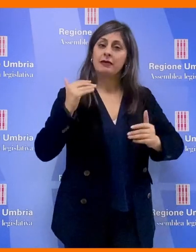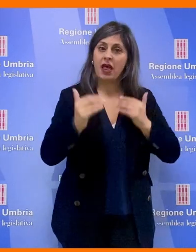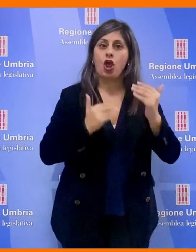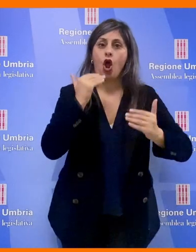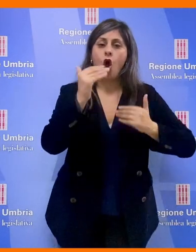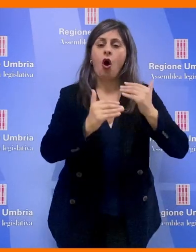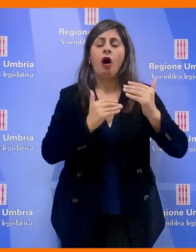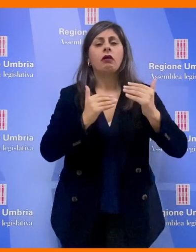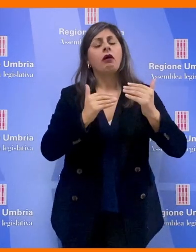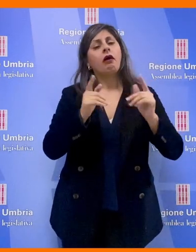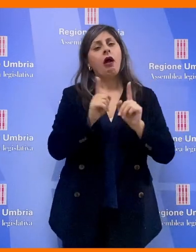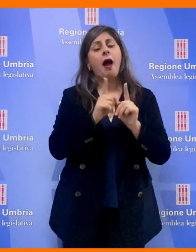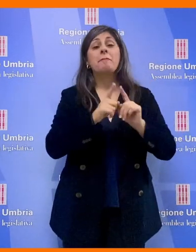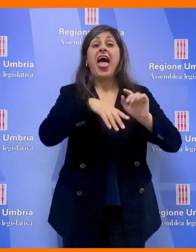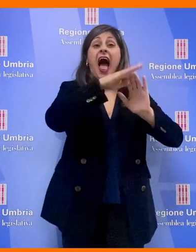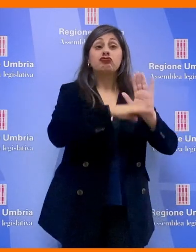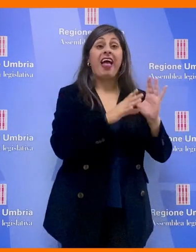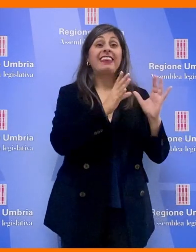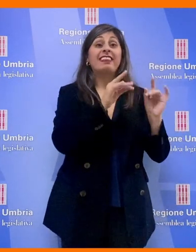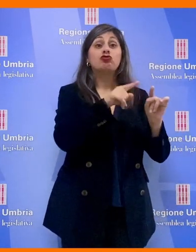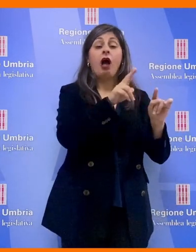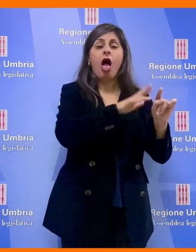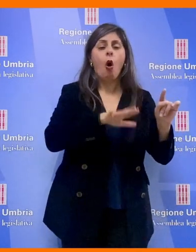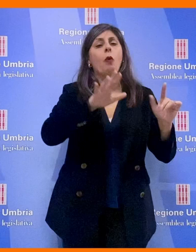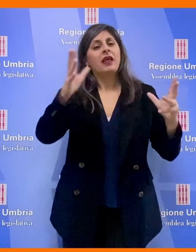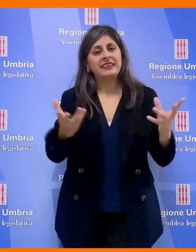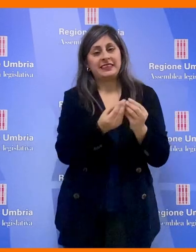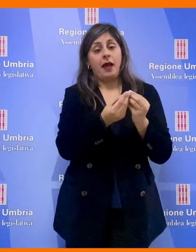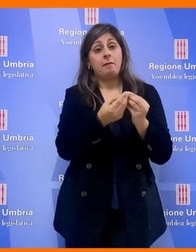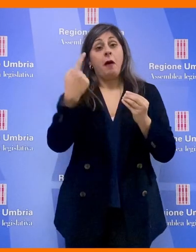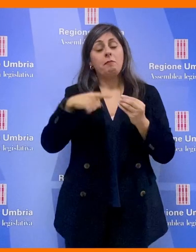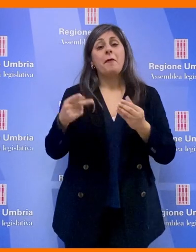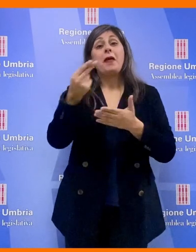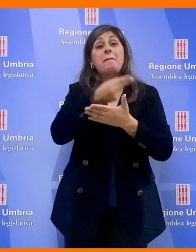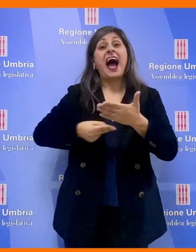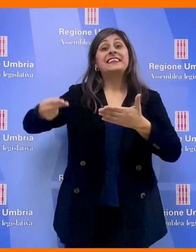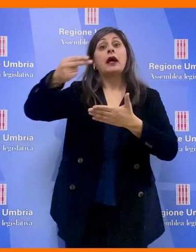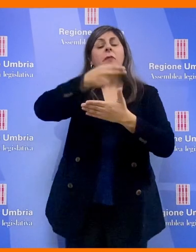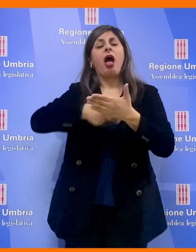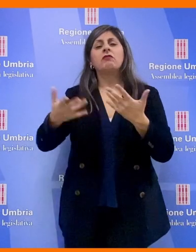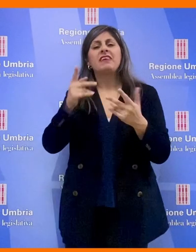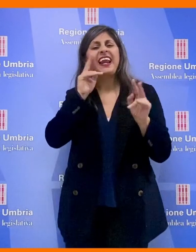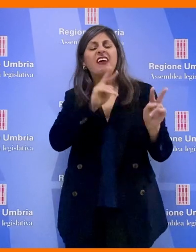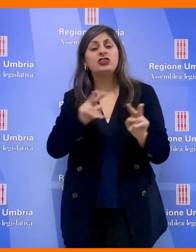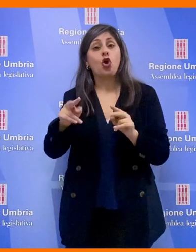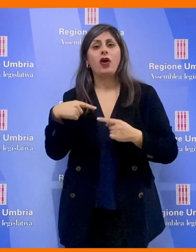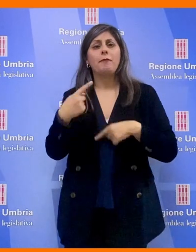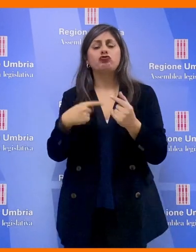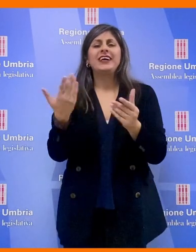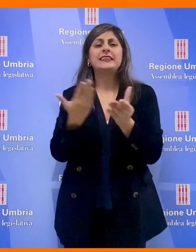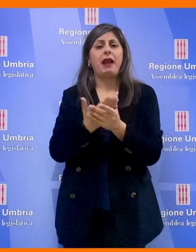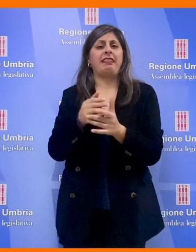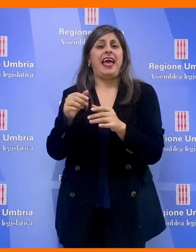complementare con l'agenda digitale dell'Umbria. Il master plan propone dunque una revisione dei principali processi e delle pratiche